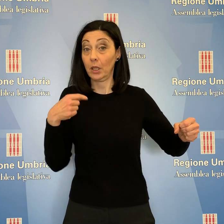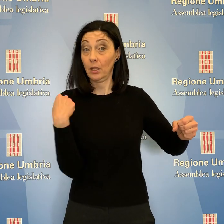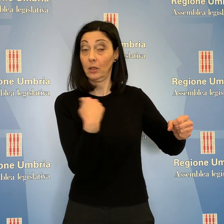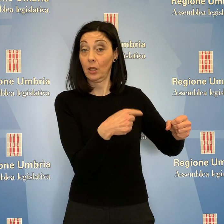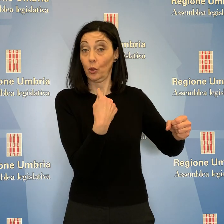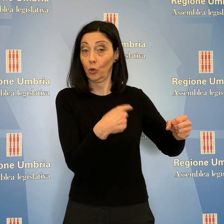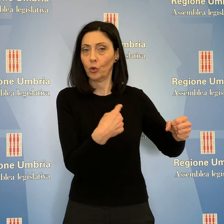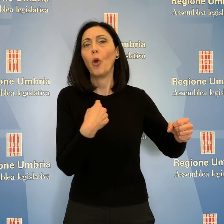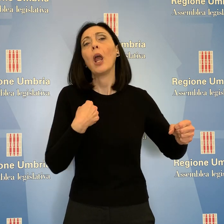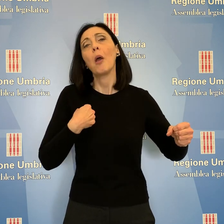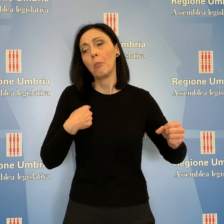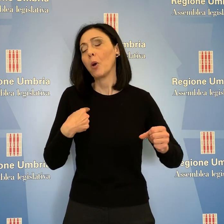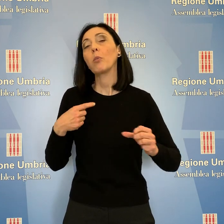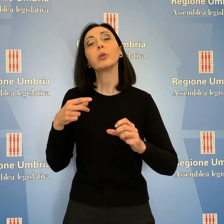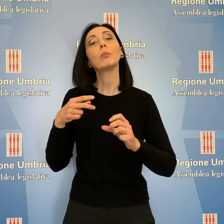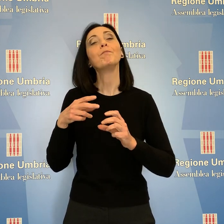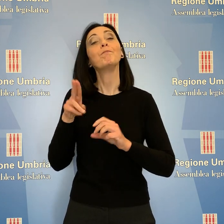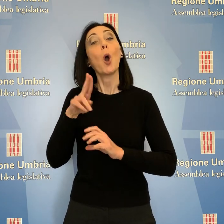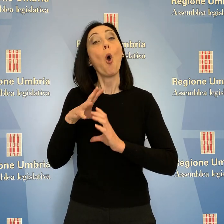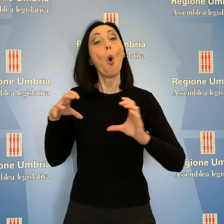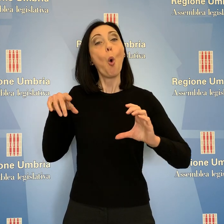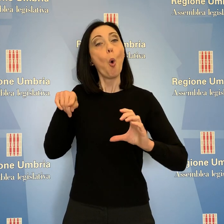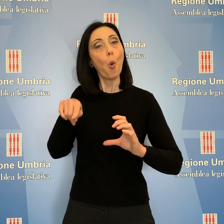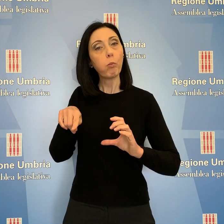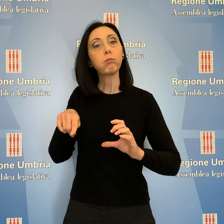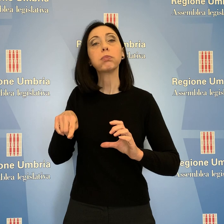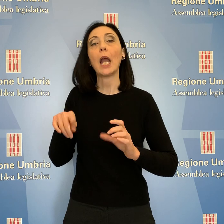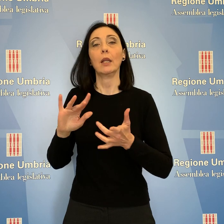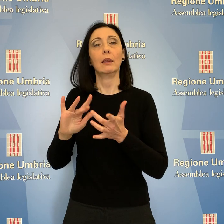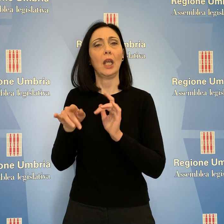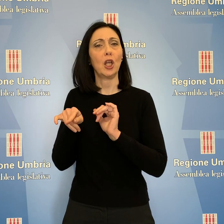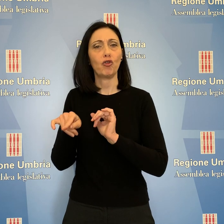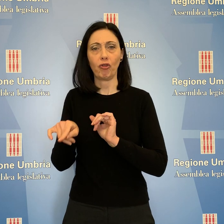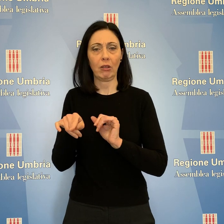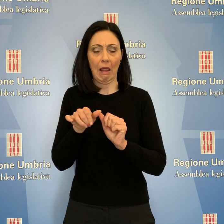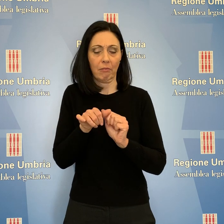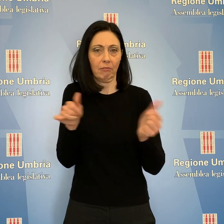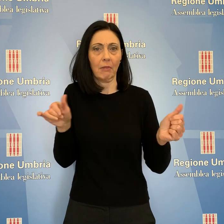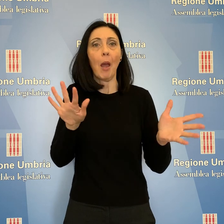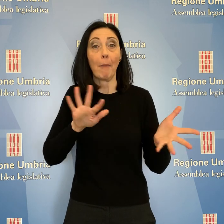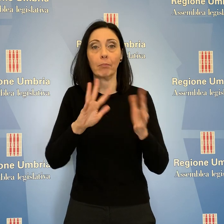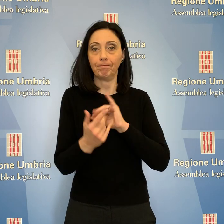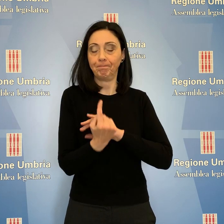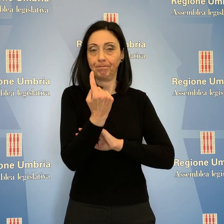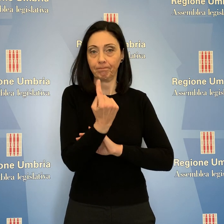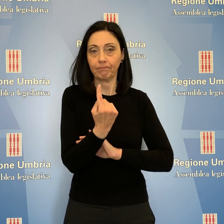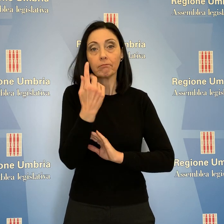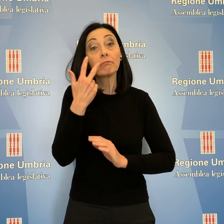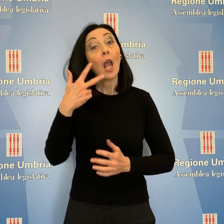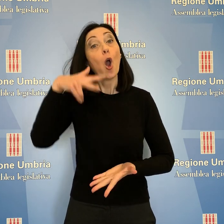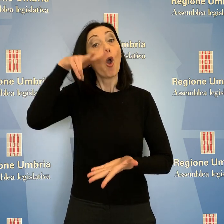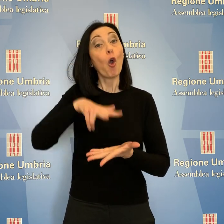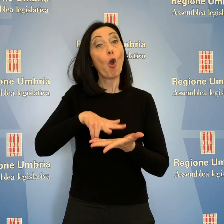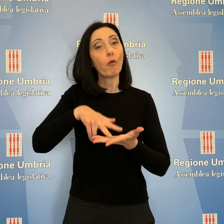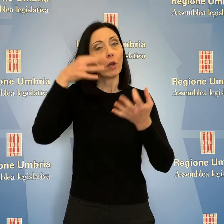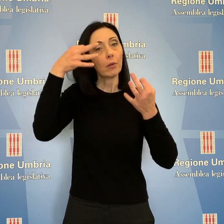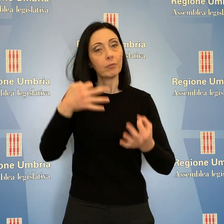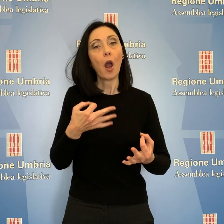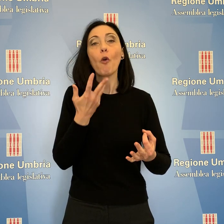Salute è indipendente dalla sua fusione con Umbria Digitale. Confermiamo la volontà, ha detto, di mantenere i livelli occupazionali